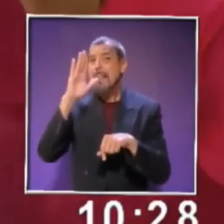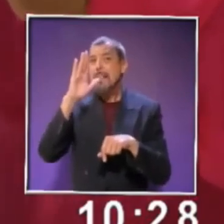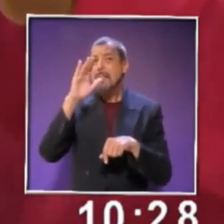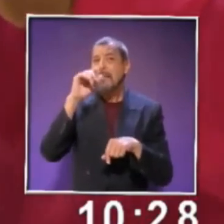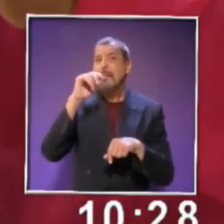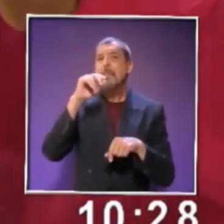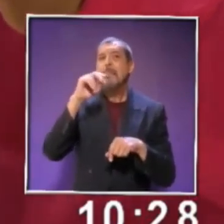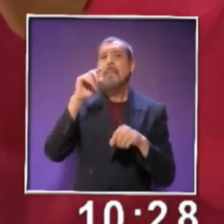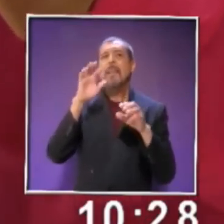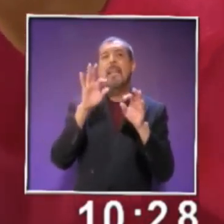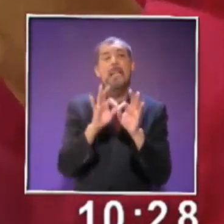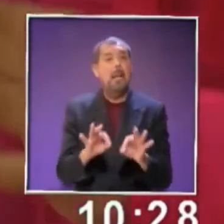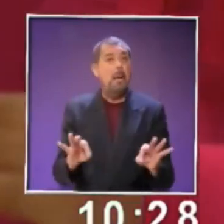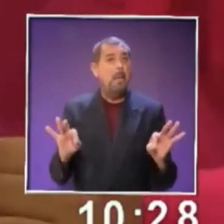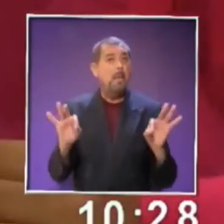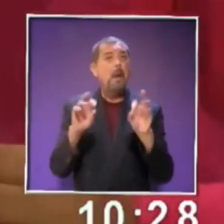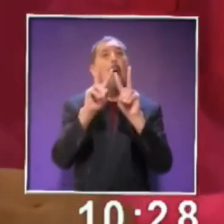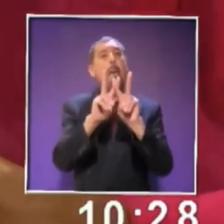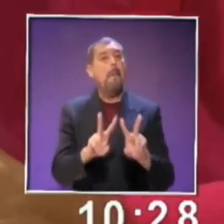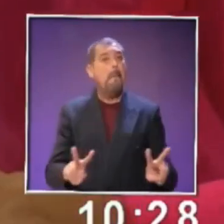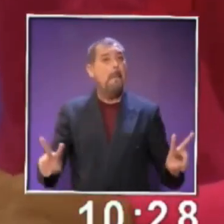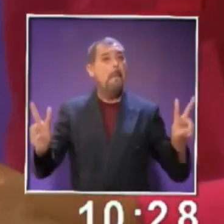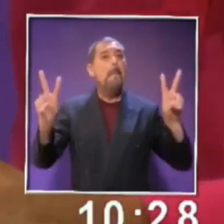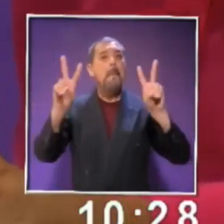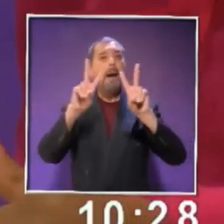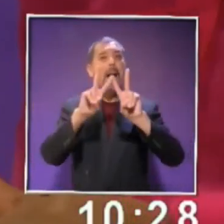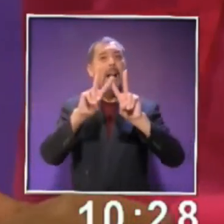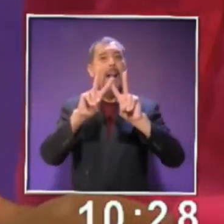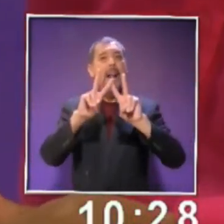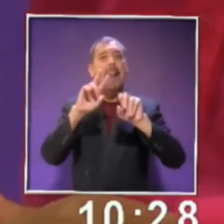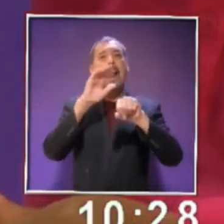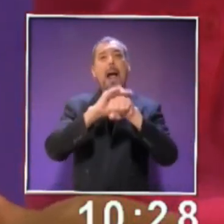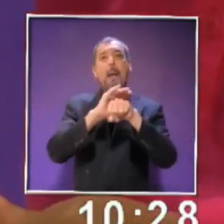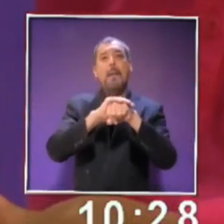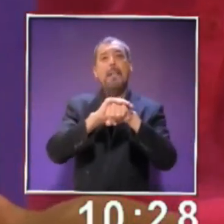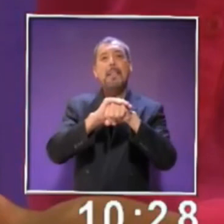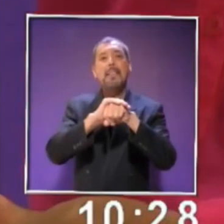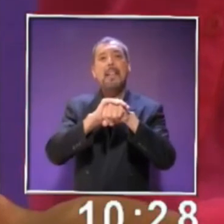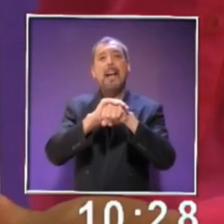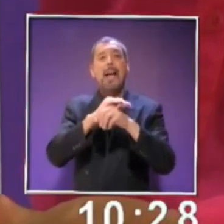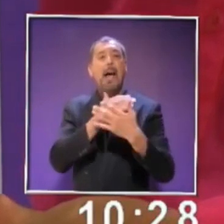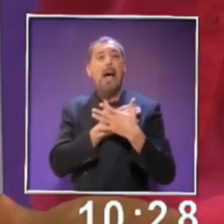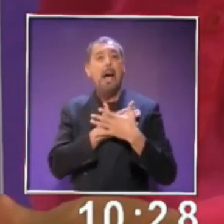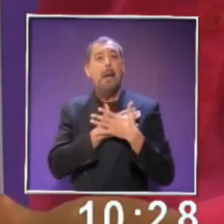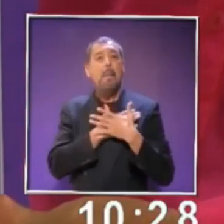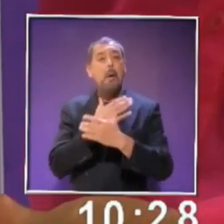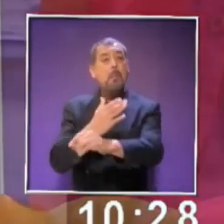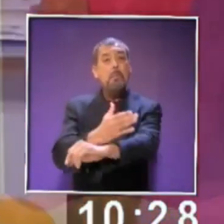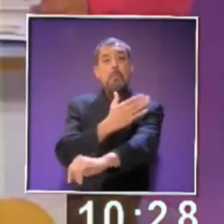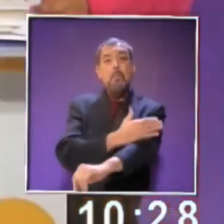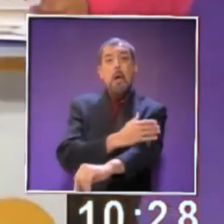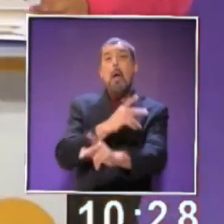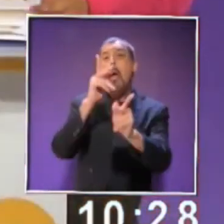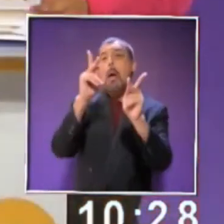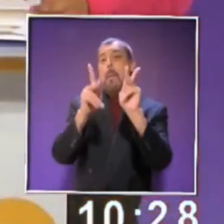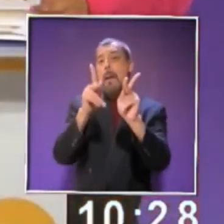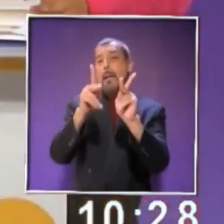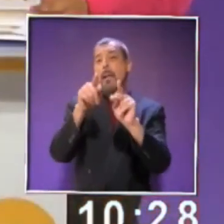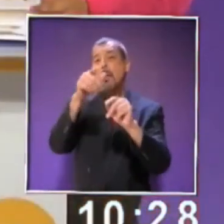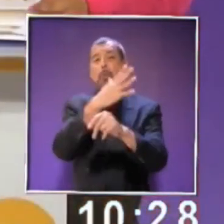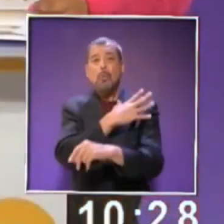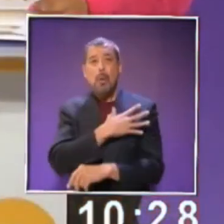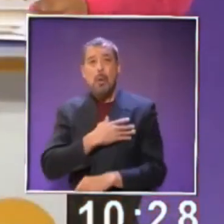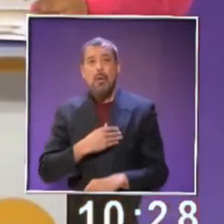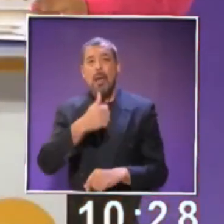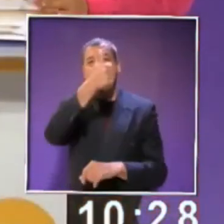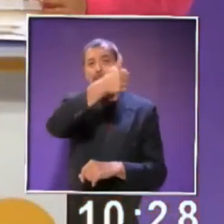valor se presenta. La amistad, el amor, el compañerismo. Platique con su hijo o hija sobre